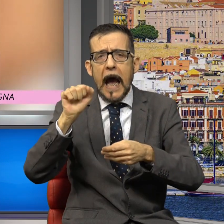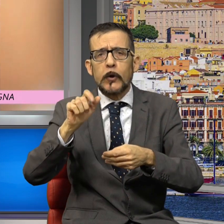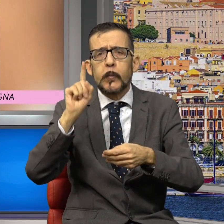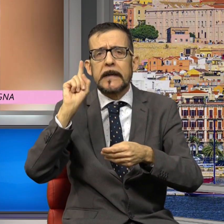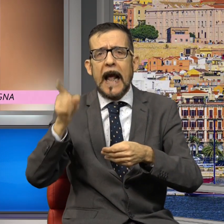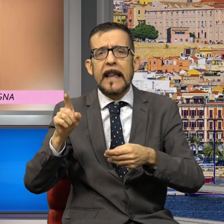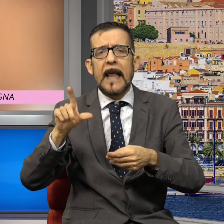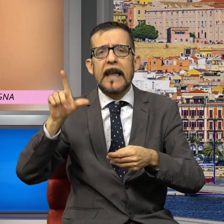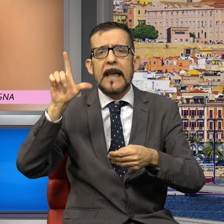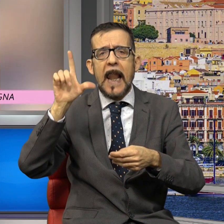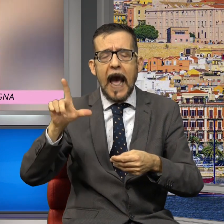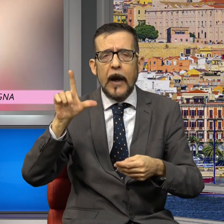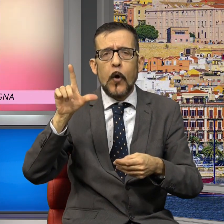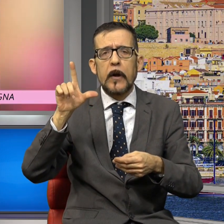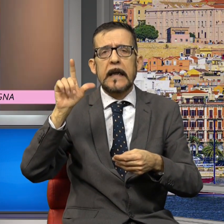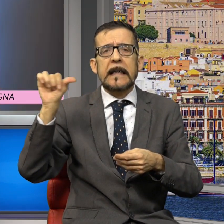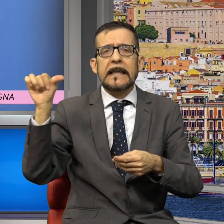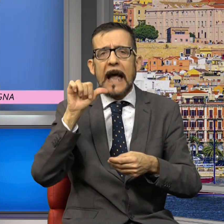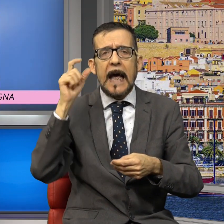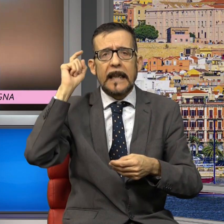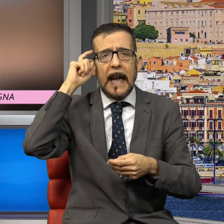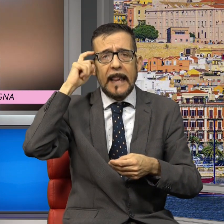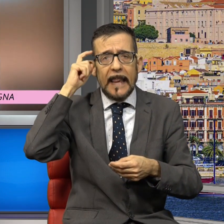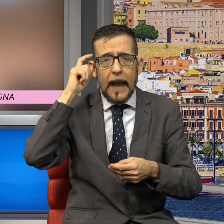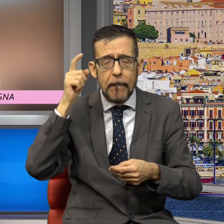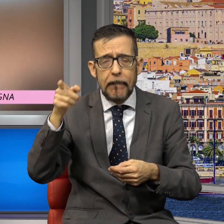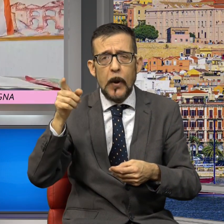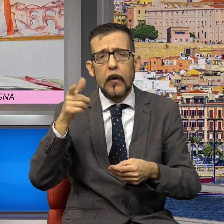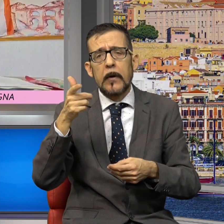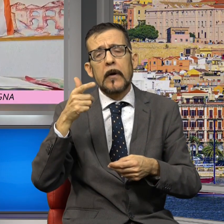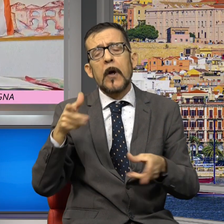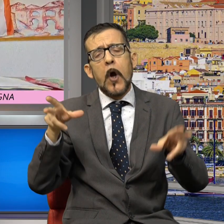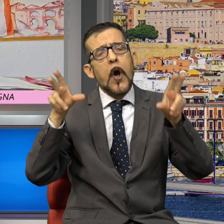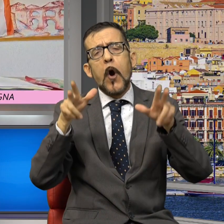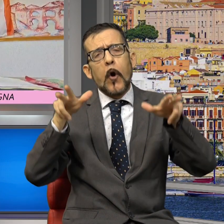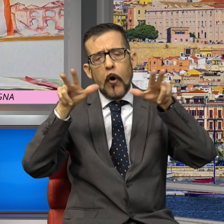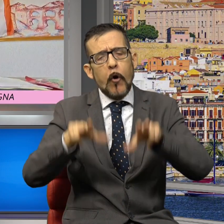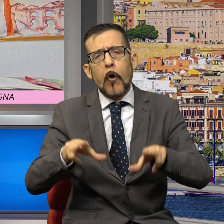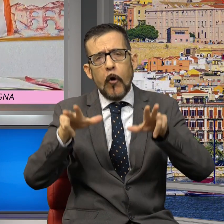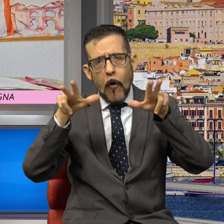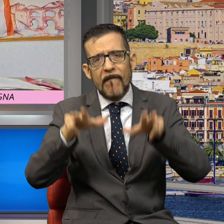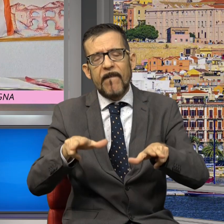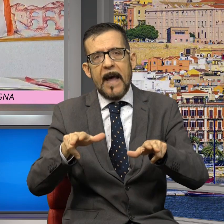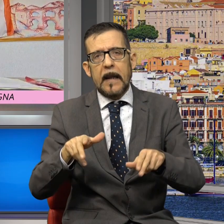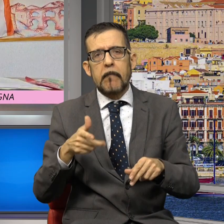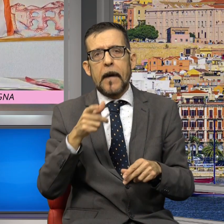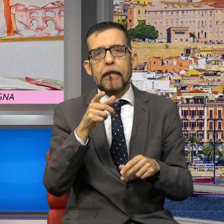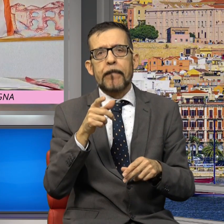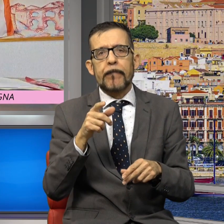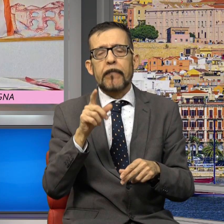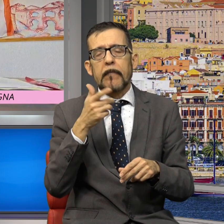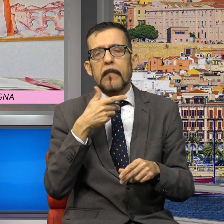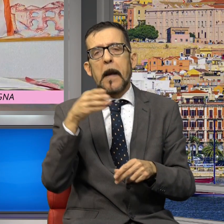Laconi, Oliena, Sardare e Tempio. E per tutti si tratta di una riconferma. D'alte lì è stata riconosciuta nuovamente bandiera